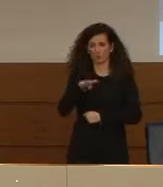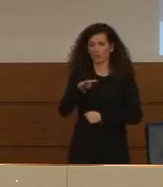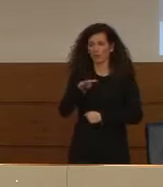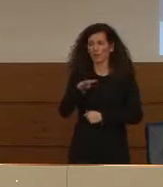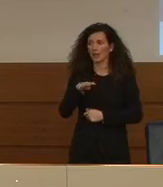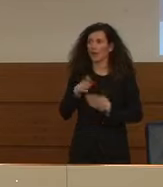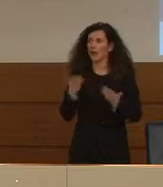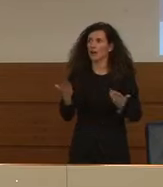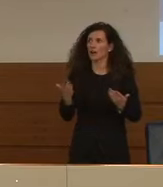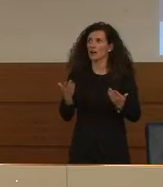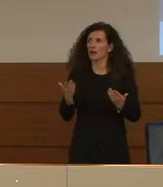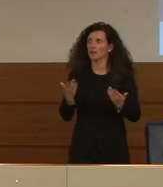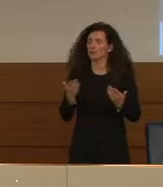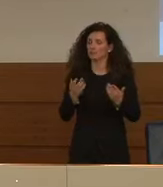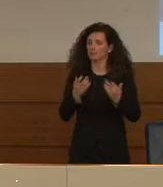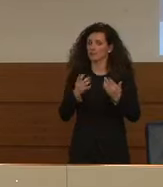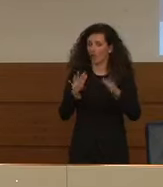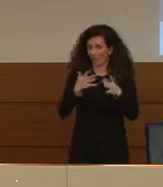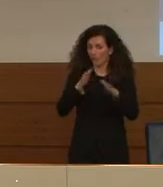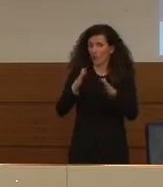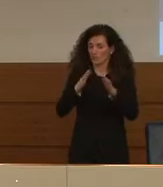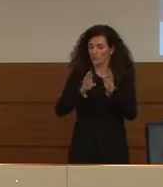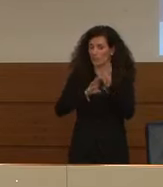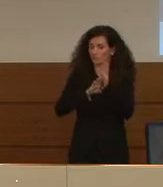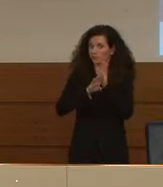un segno che il picco è vicino.